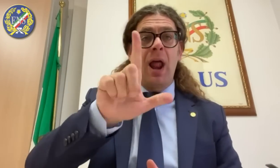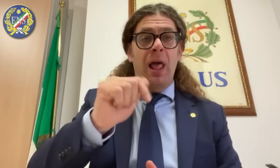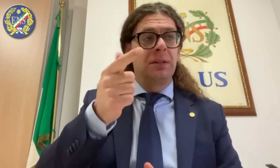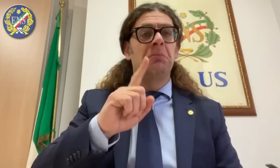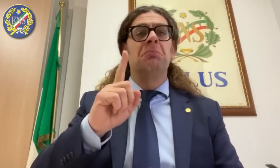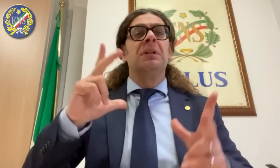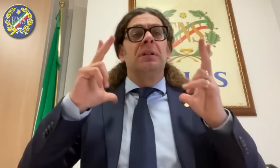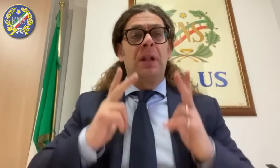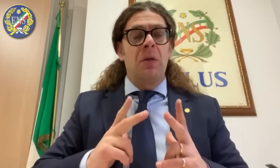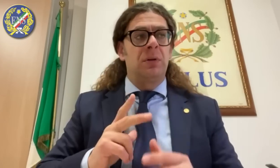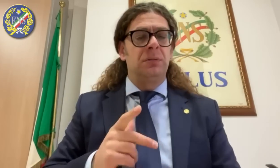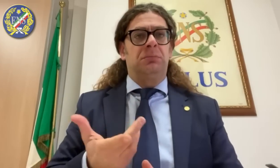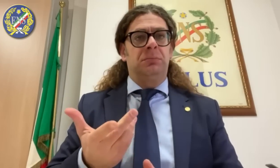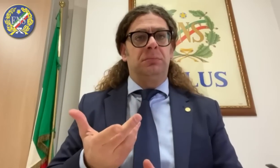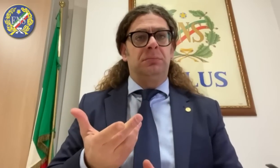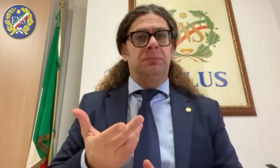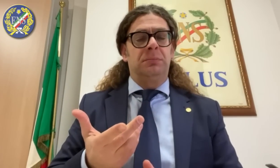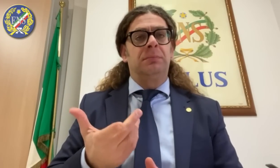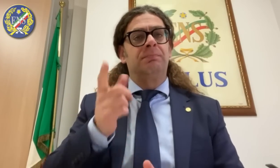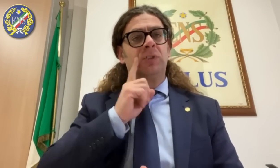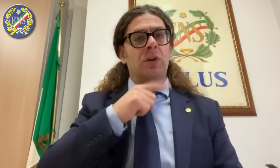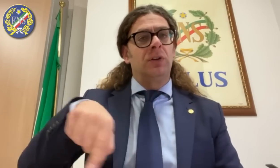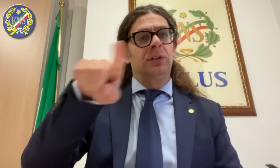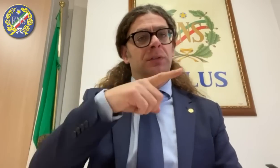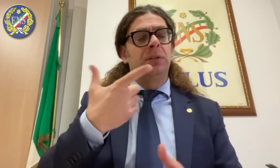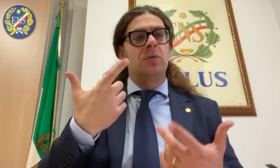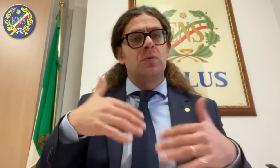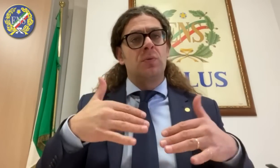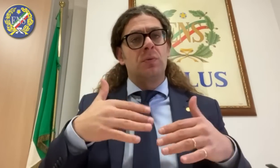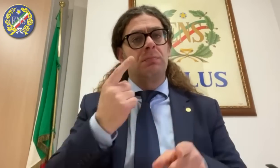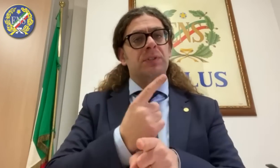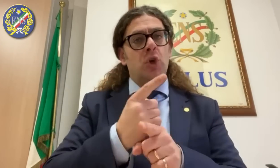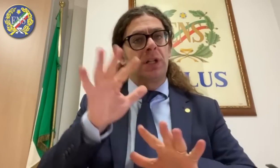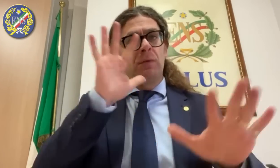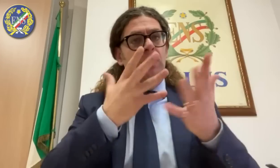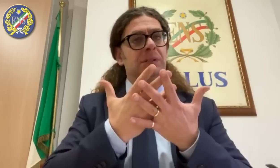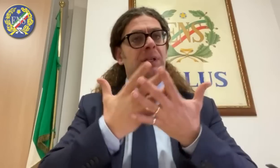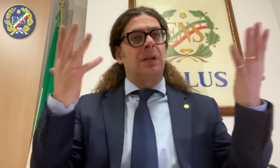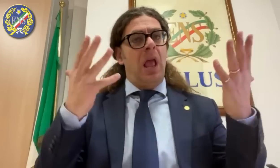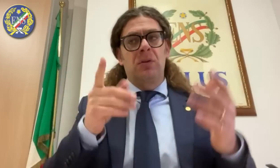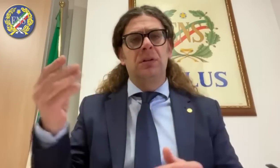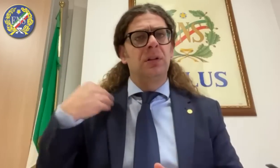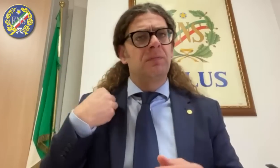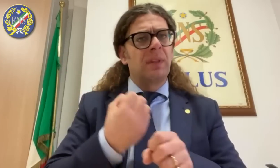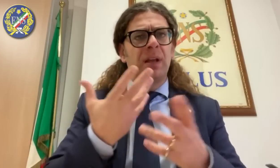convinto che i rappresentanti Inps avessero ben chiara la questione, invece non lo è neanche a loro. Ho chiesto anche ai